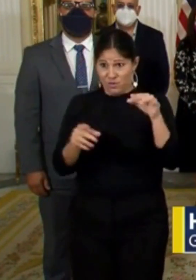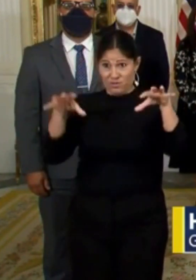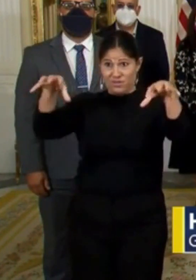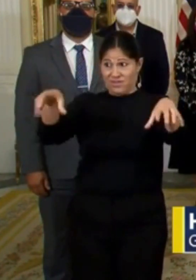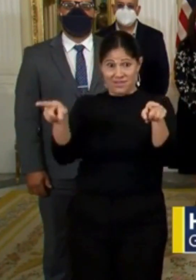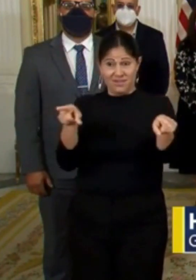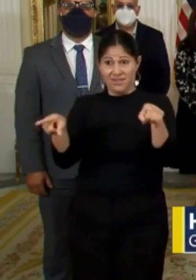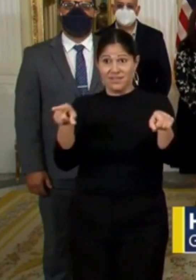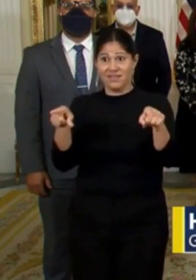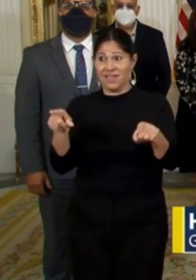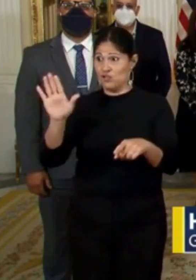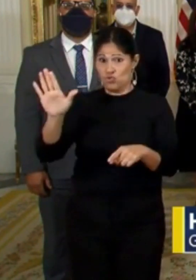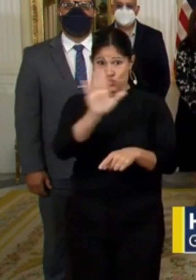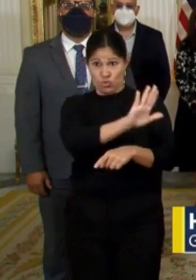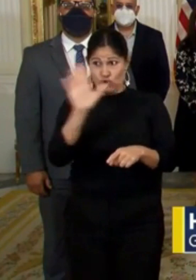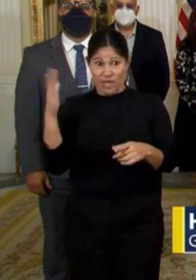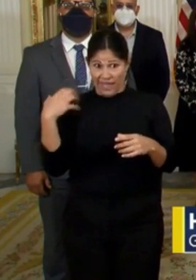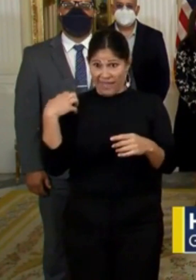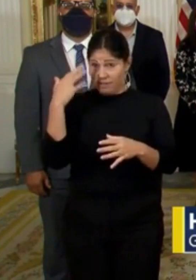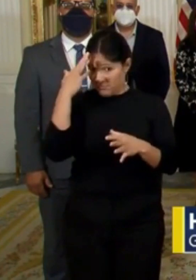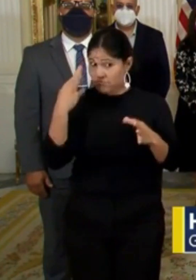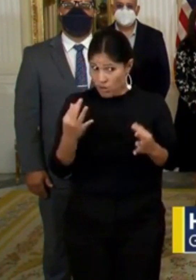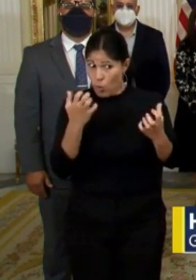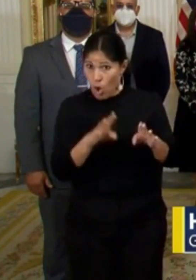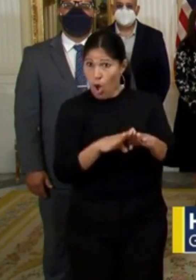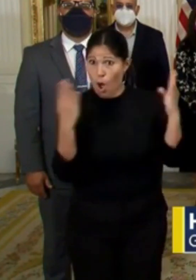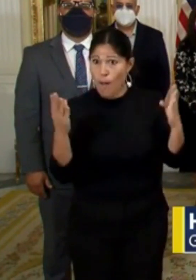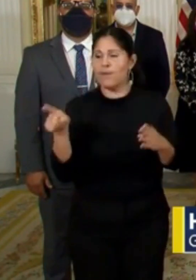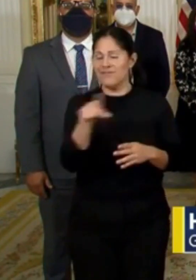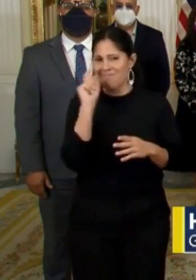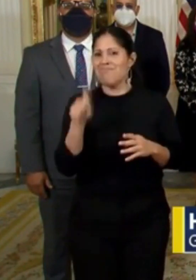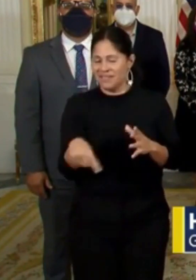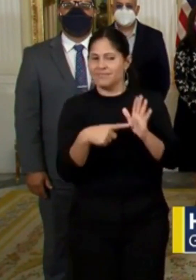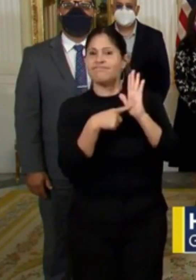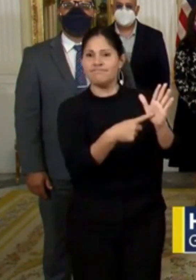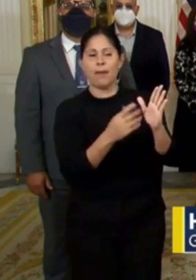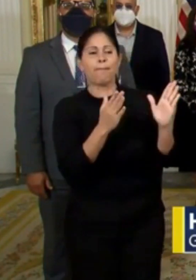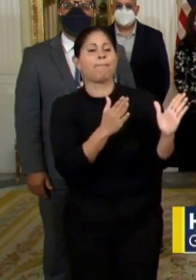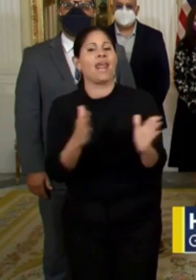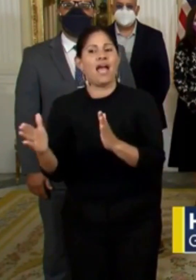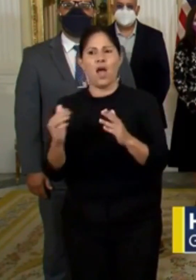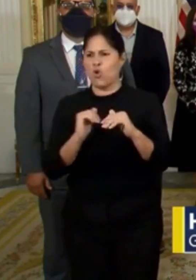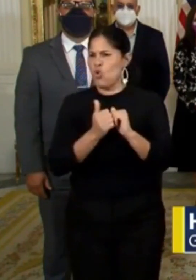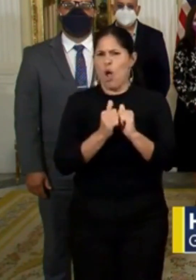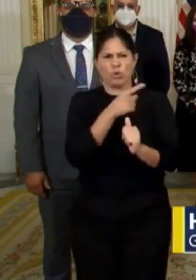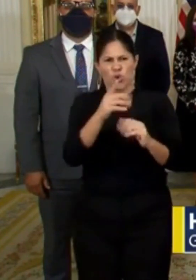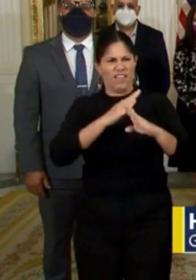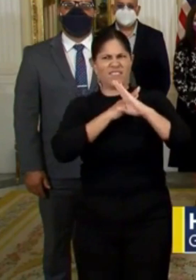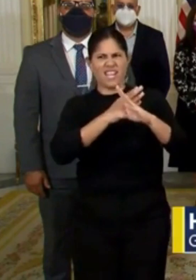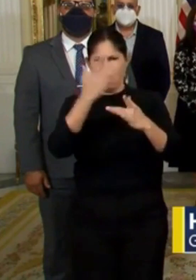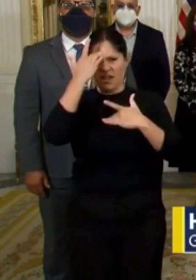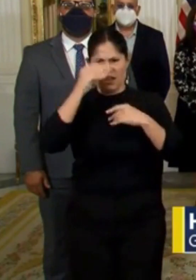empresas que comiencen operaciones tienen que presentar un plan de manejo de contagio en el lugar de trabajo, según se